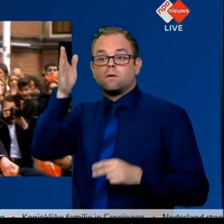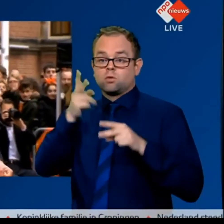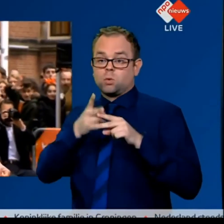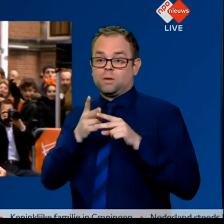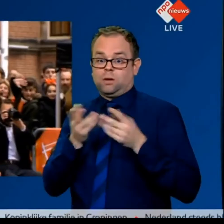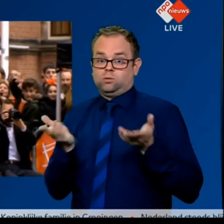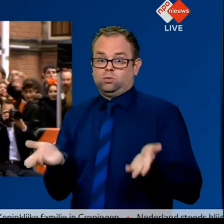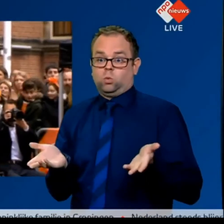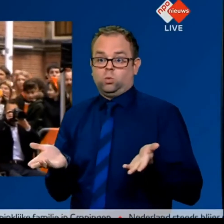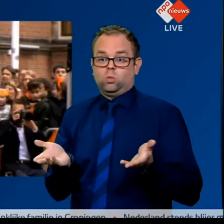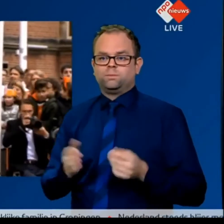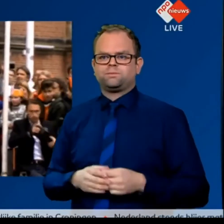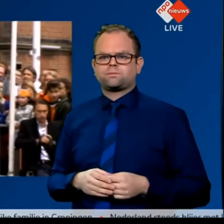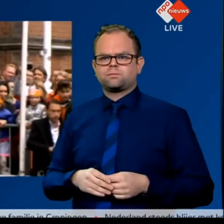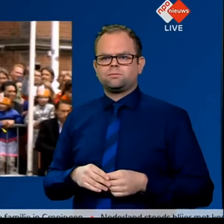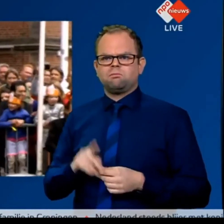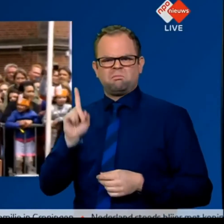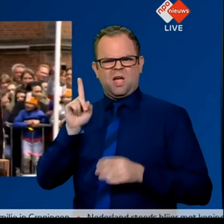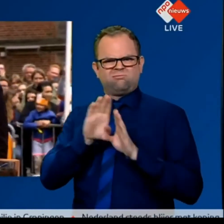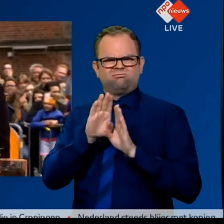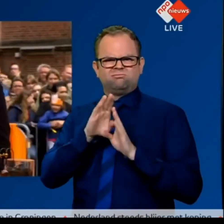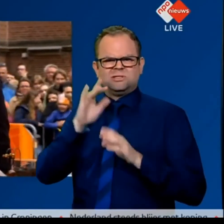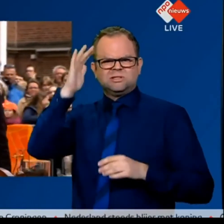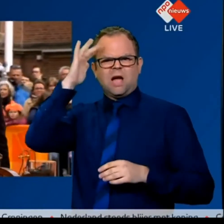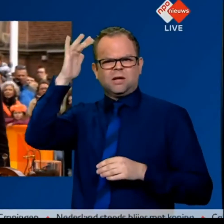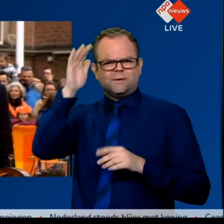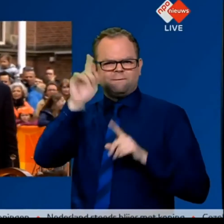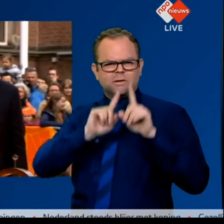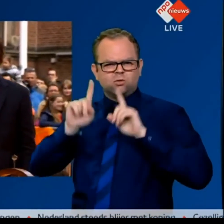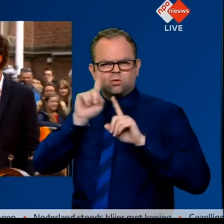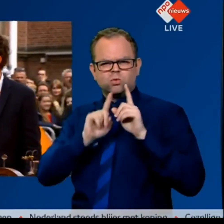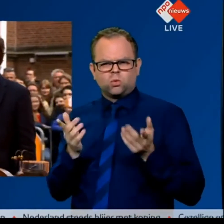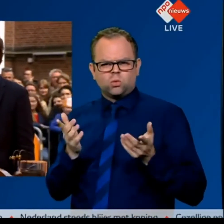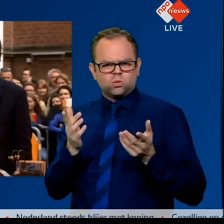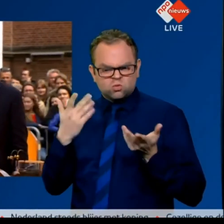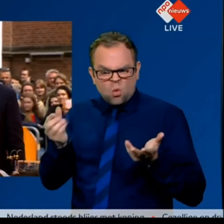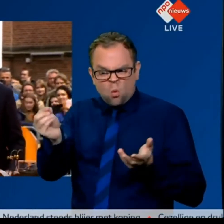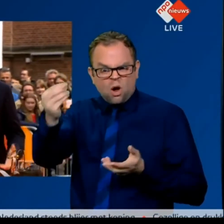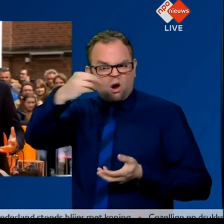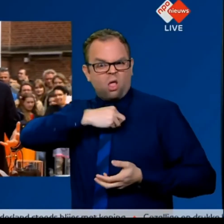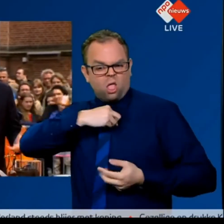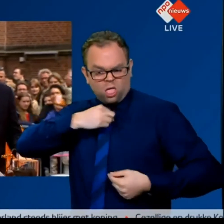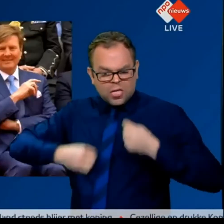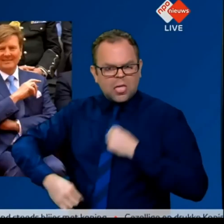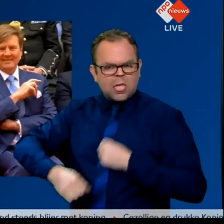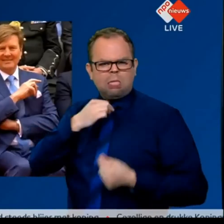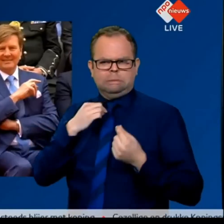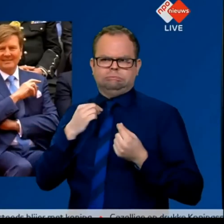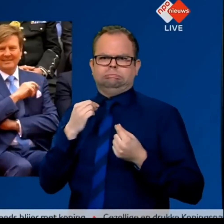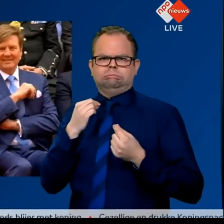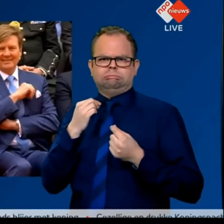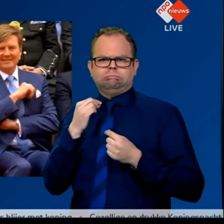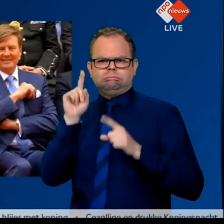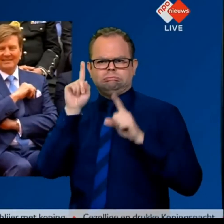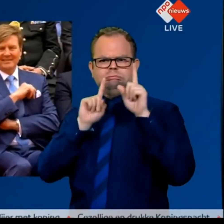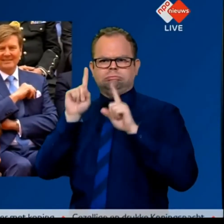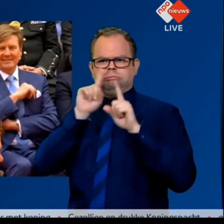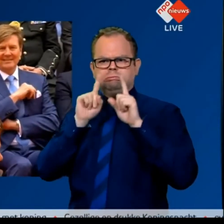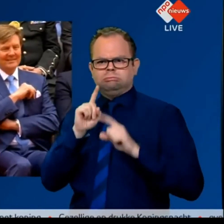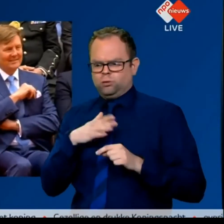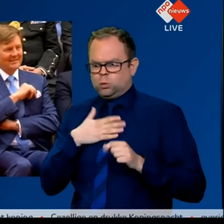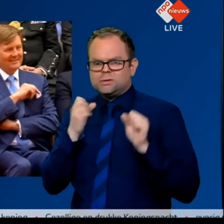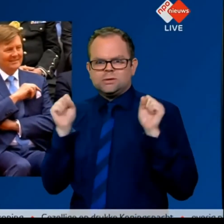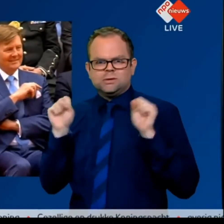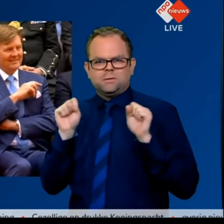bloedbaan rijden. Maar hoe spannend kan het zijn om hier in Groningen die toekomst te ontdekken.